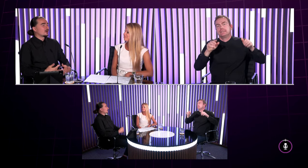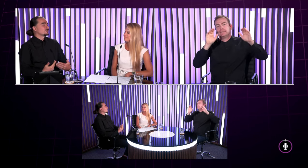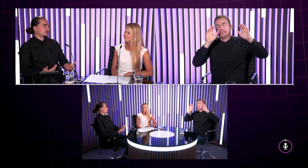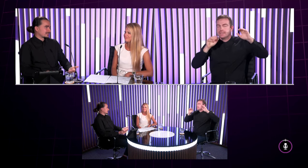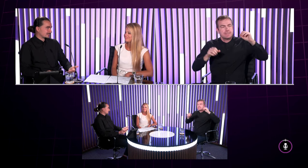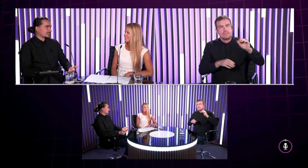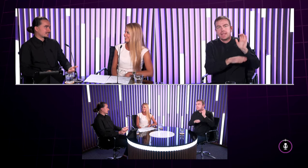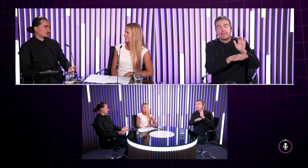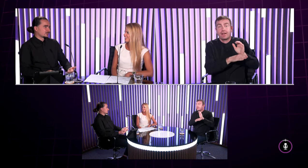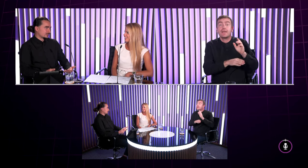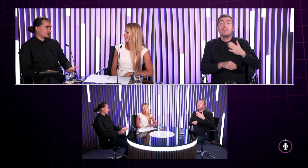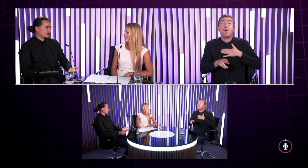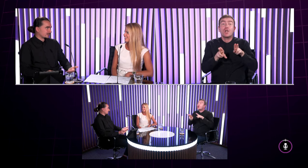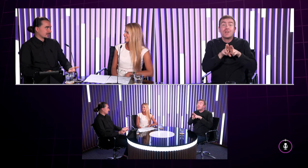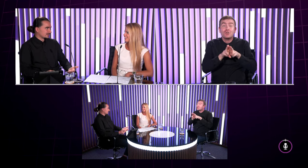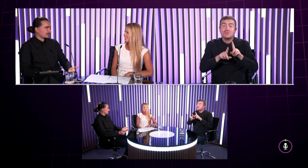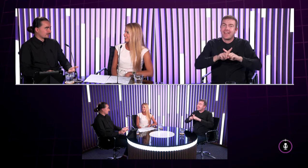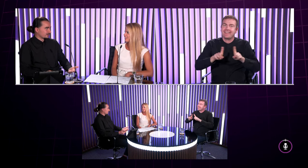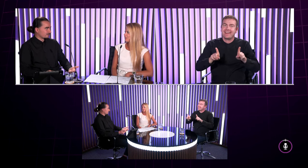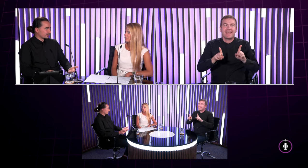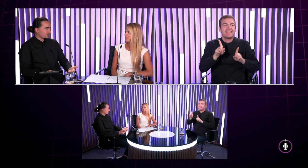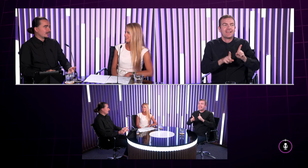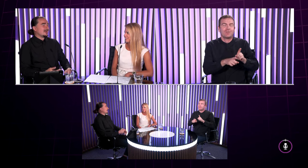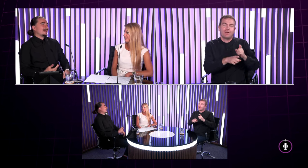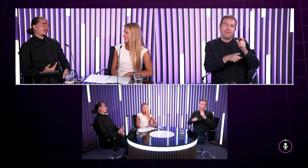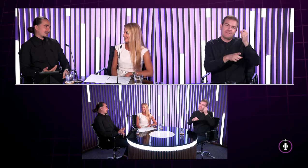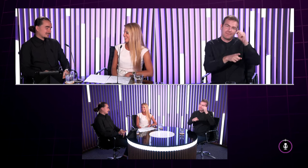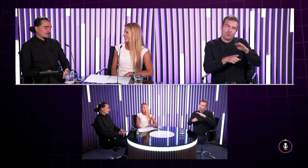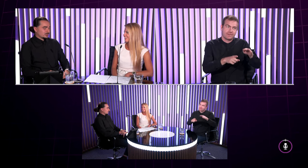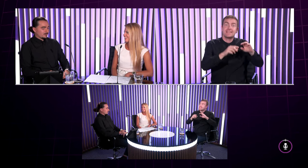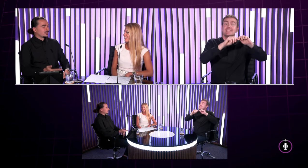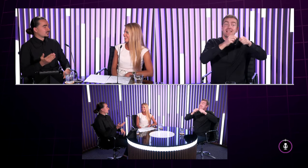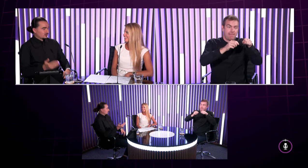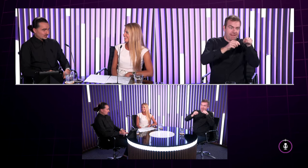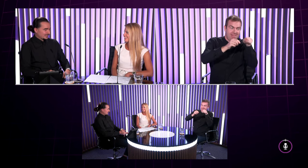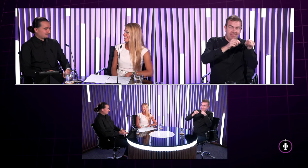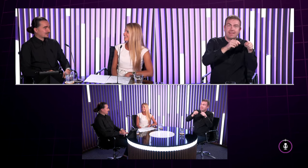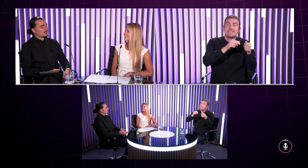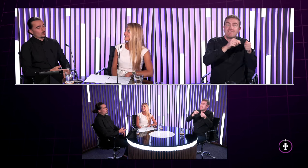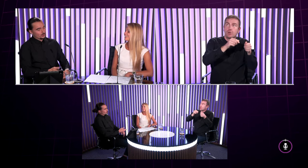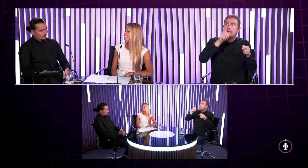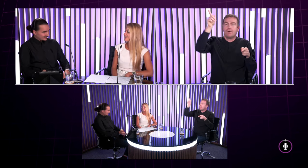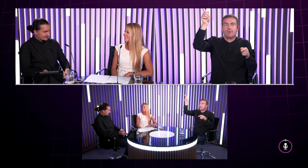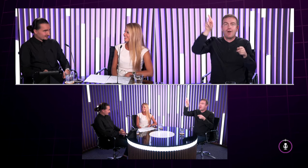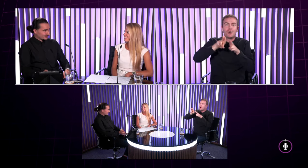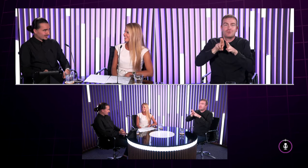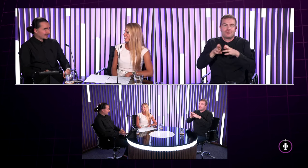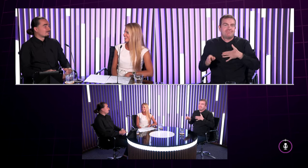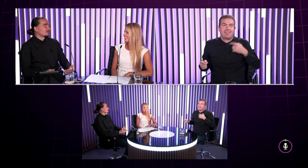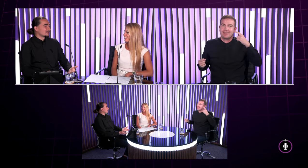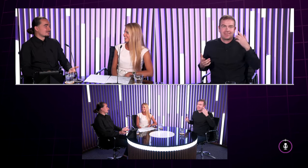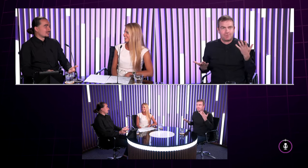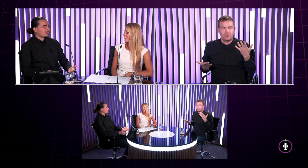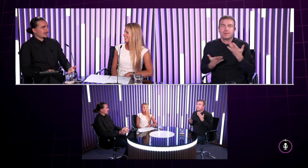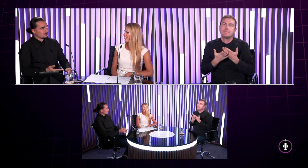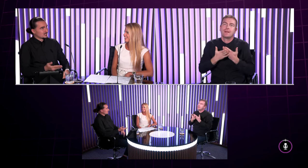dva, tri a už susedia sa začali stiažovať že tak prosím váš že asi to nie je úplne v poriadku tak následne rodičia povedali že dosť odpojili si ten zvonček